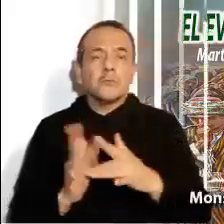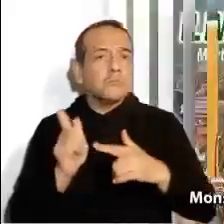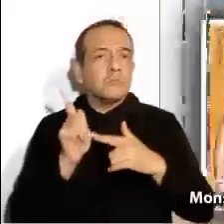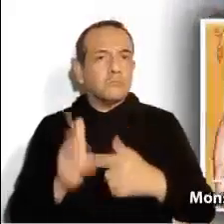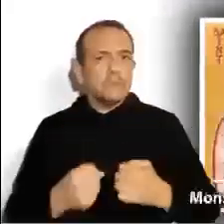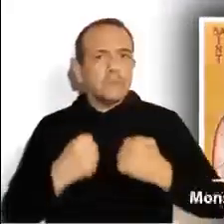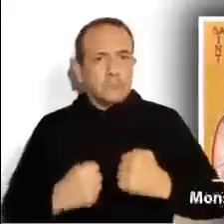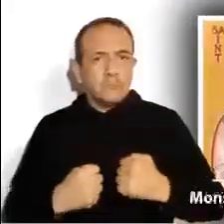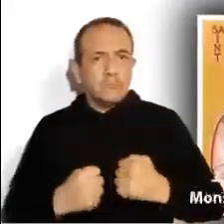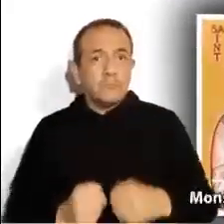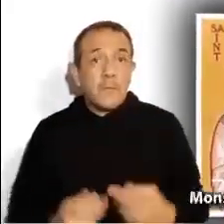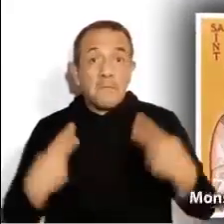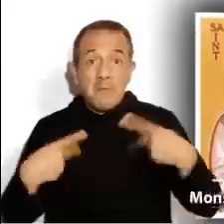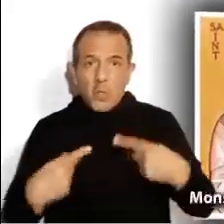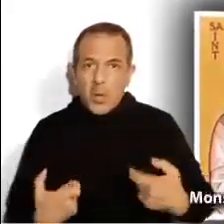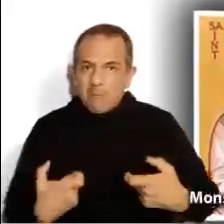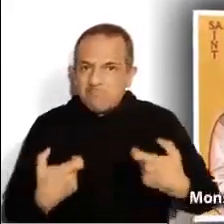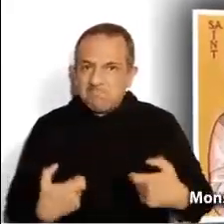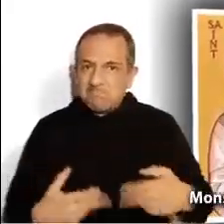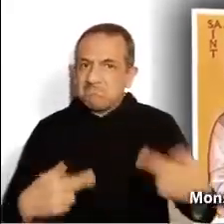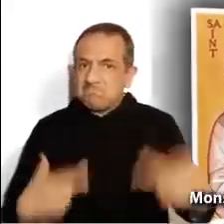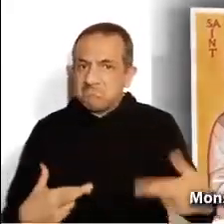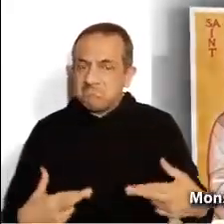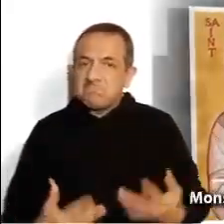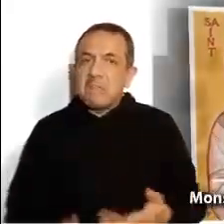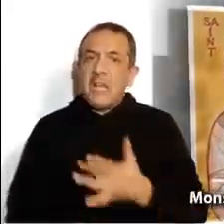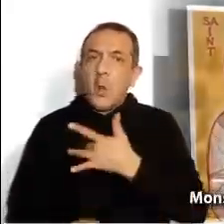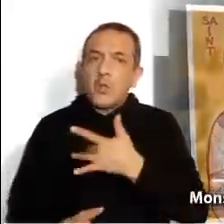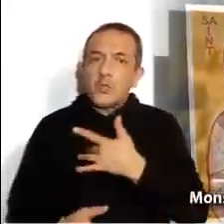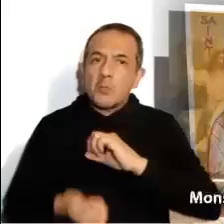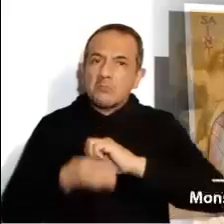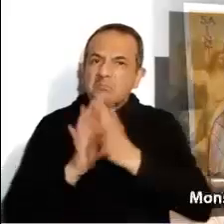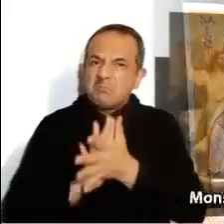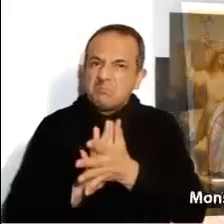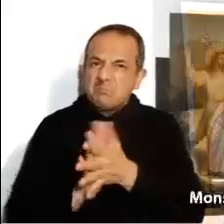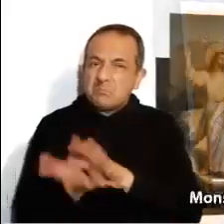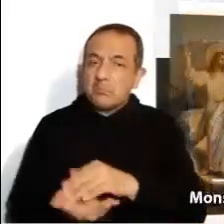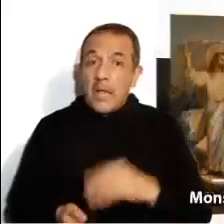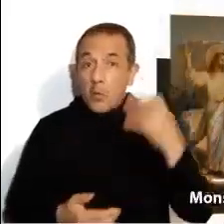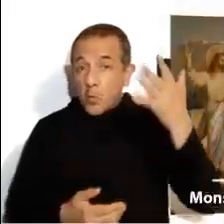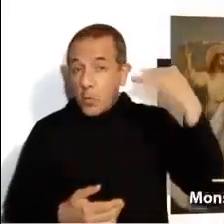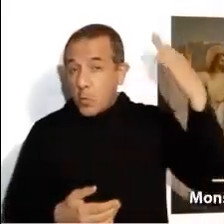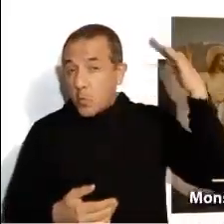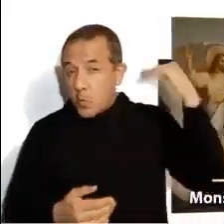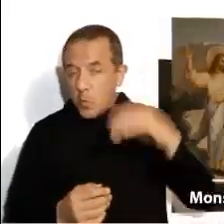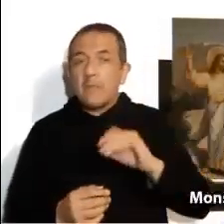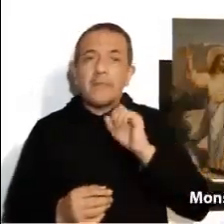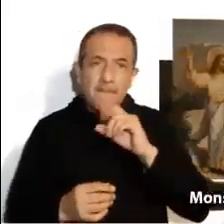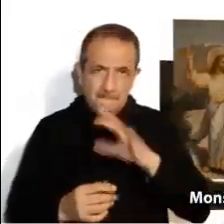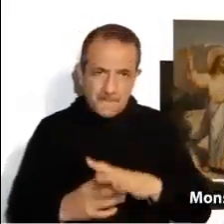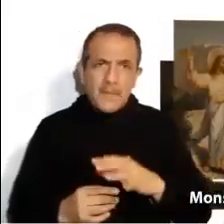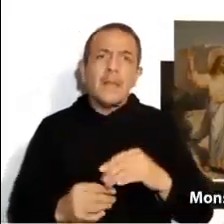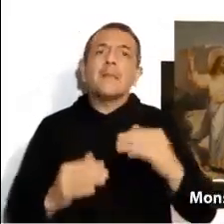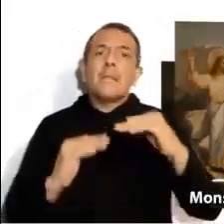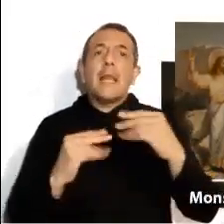renglón. La riqueza corrompe el corazón de los hombres. Ya en sus tiempos las desigualdades